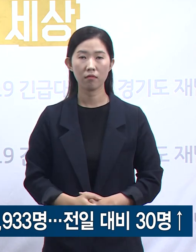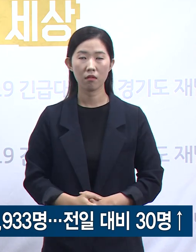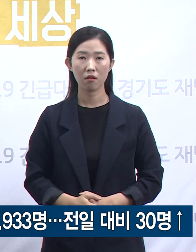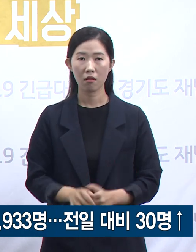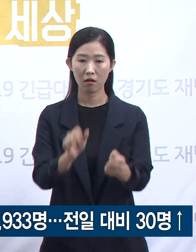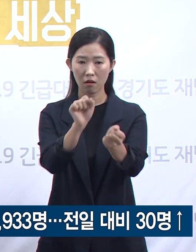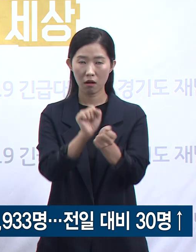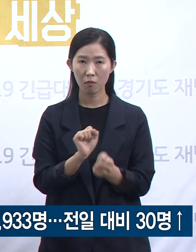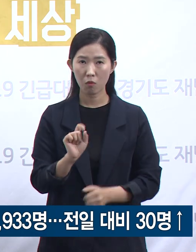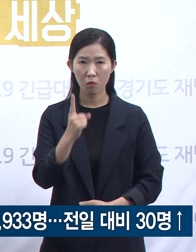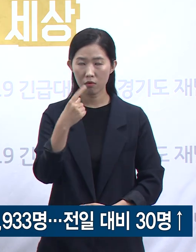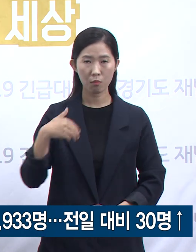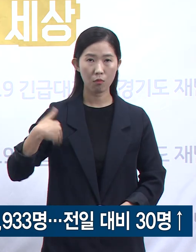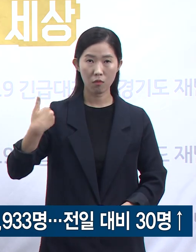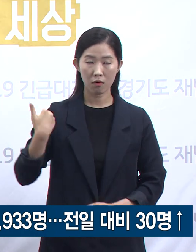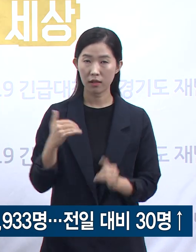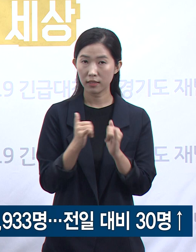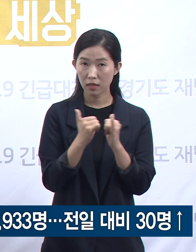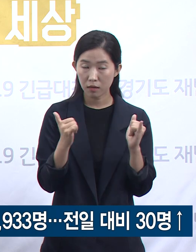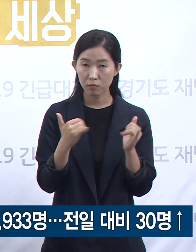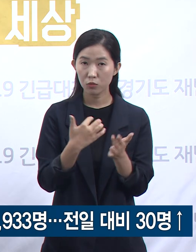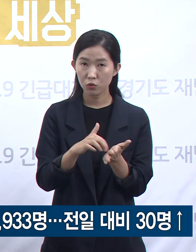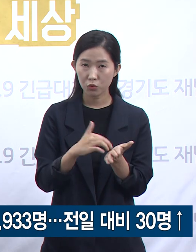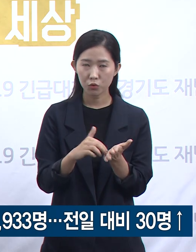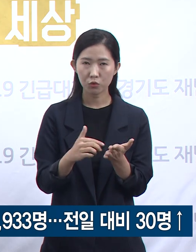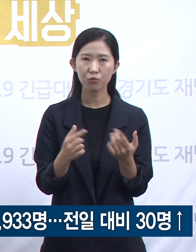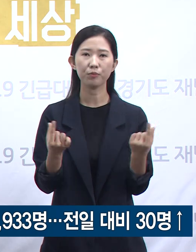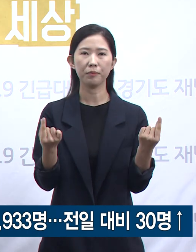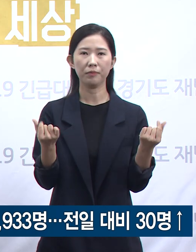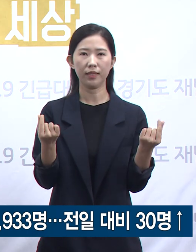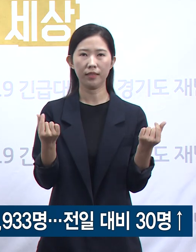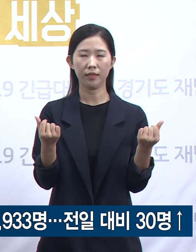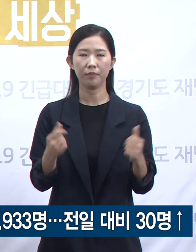경로를 초기 알 수 없었던 한직자의 비율은 비슷했습니다.